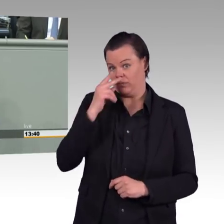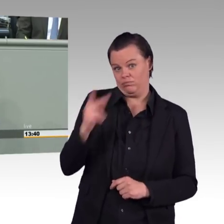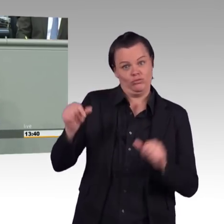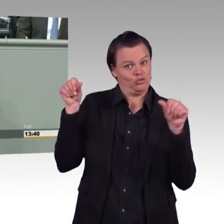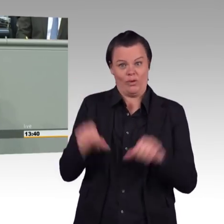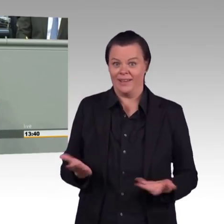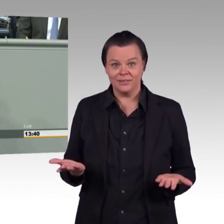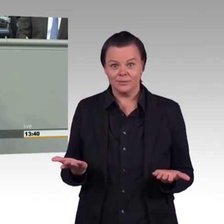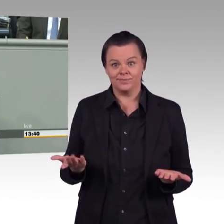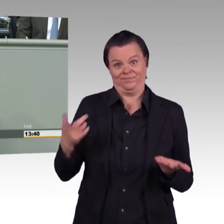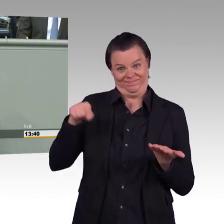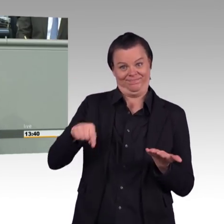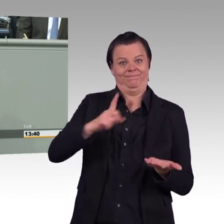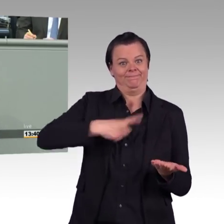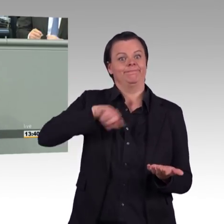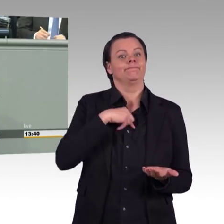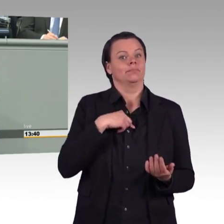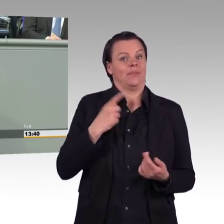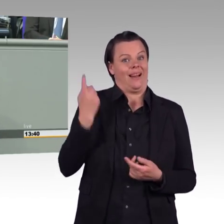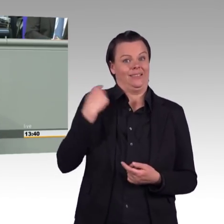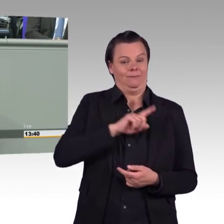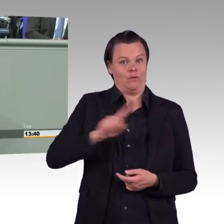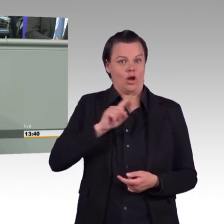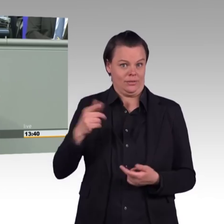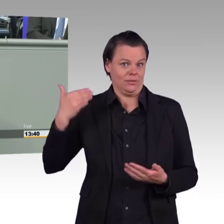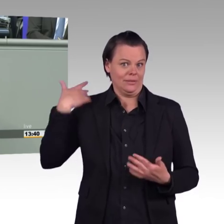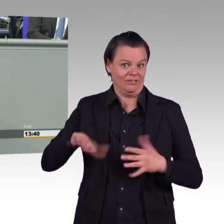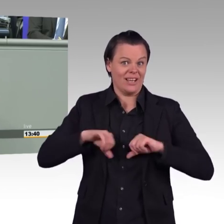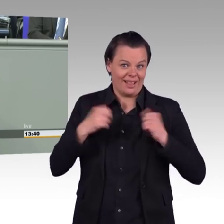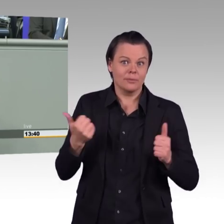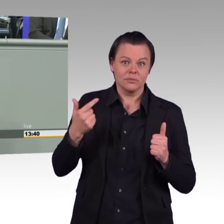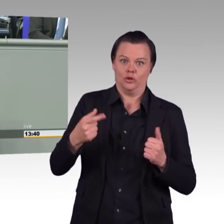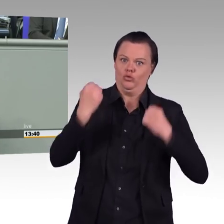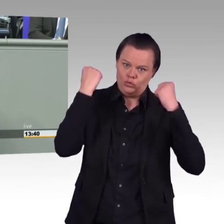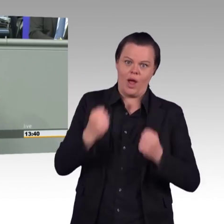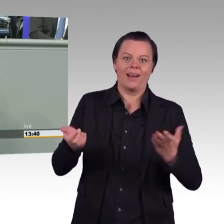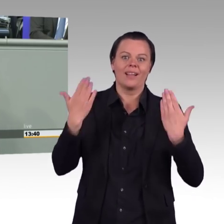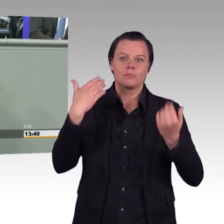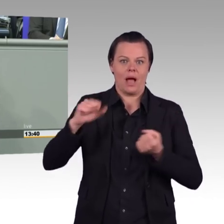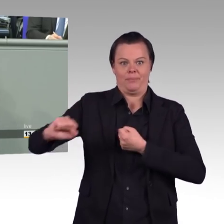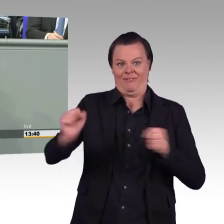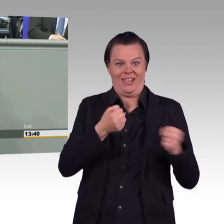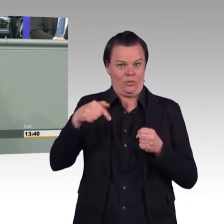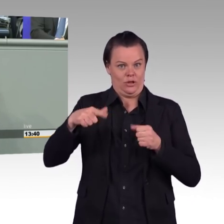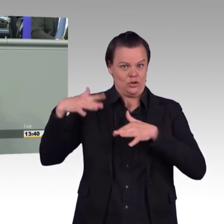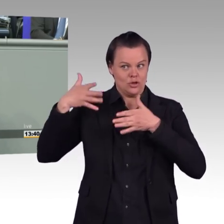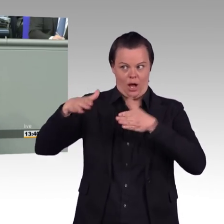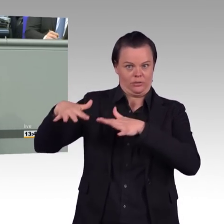zur Kenntnis nehmen. Und was passiert hier? Die Große Koalition kommt nicht voran. Sie kommt nicht voran beim Kohleausstieg, bei der Verkehrswende, bei der